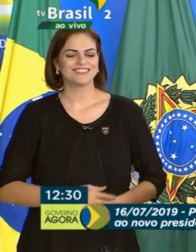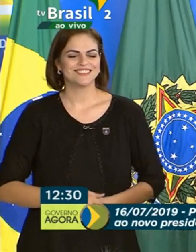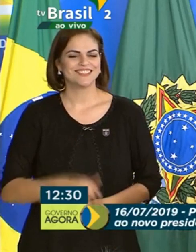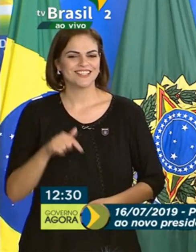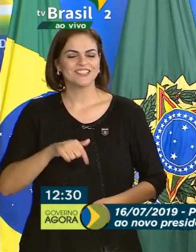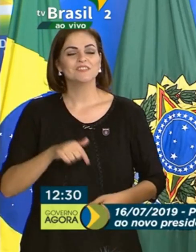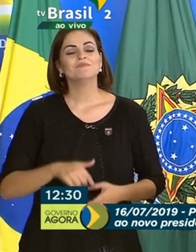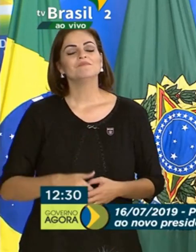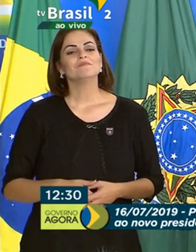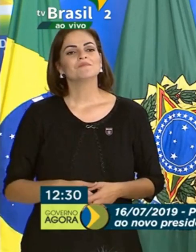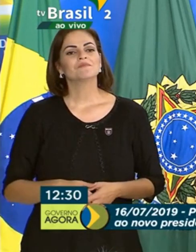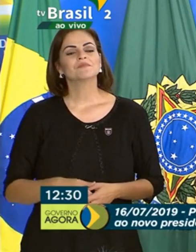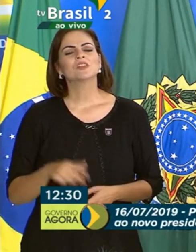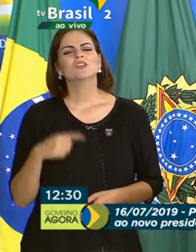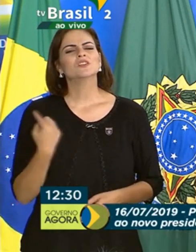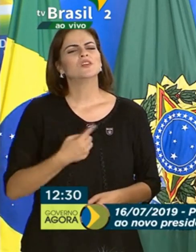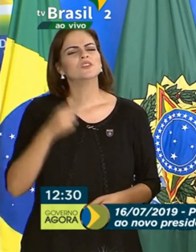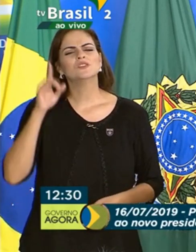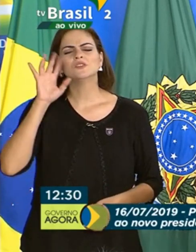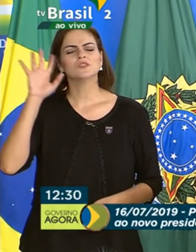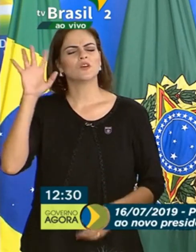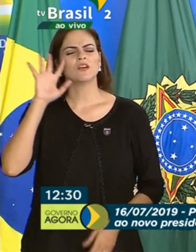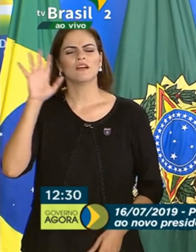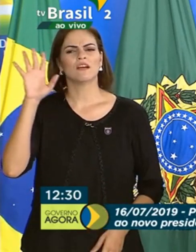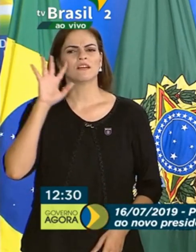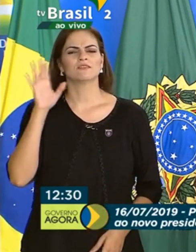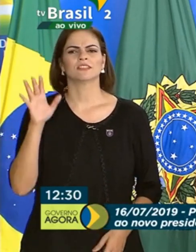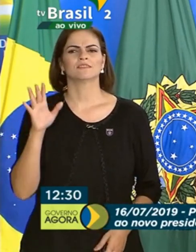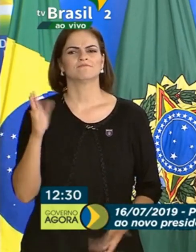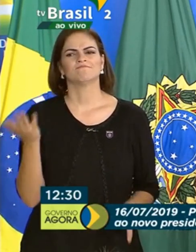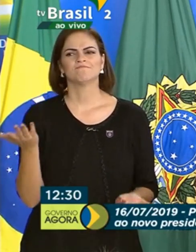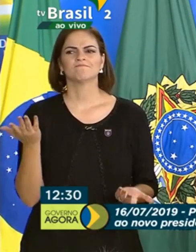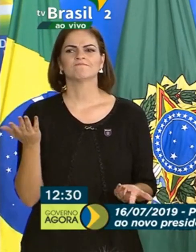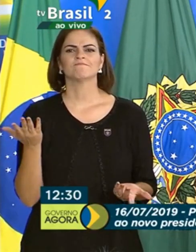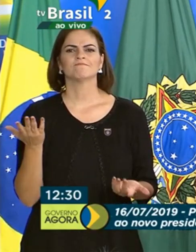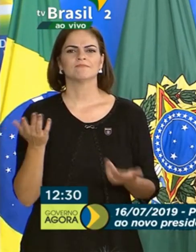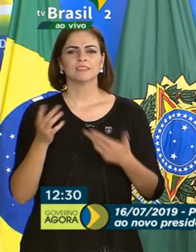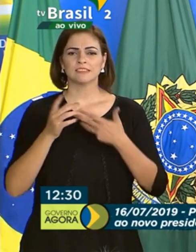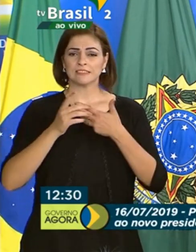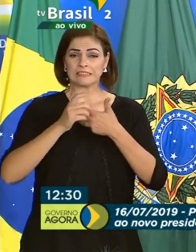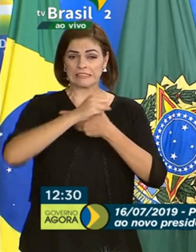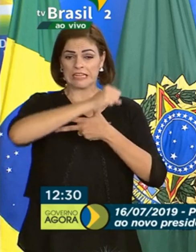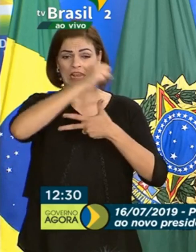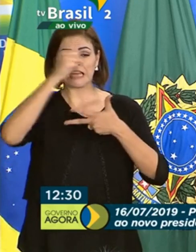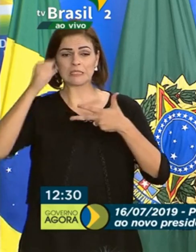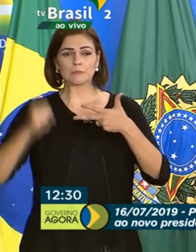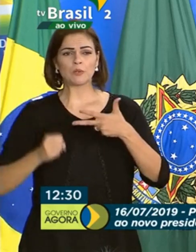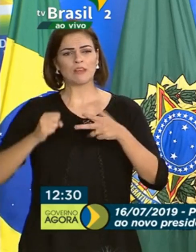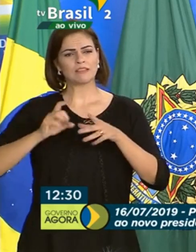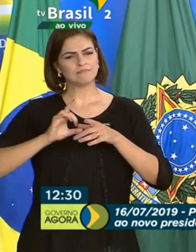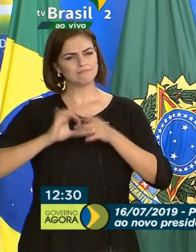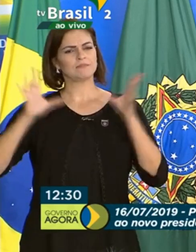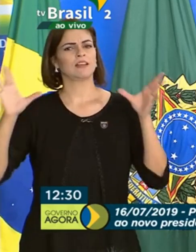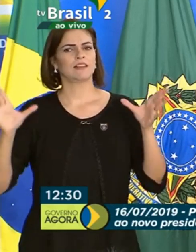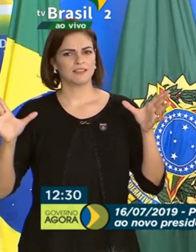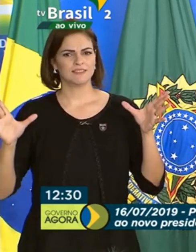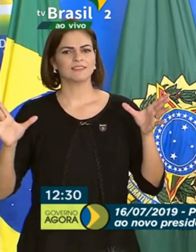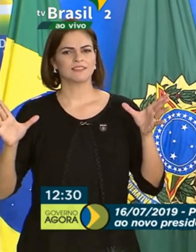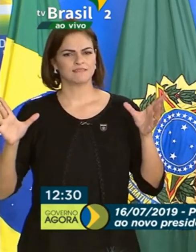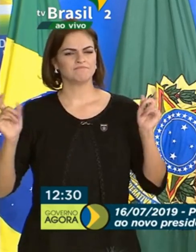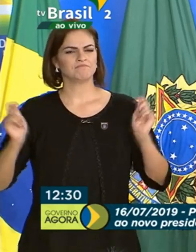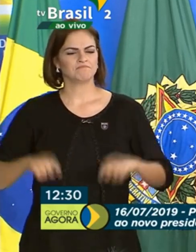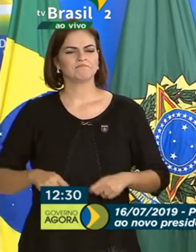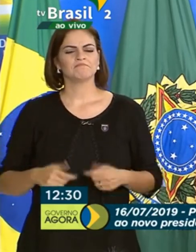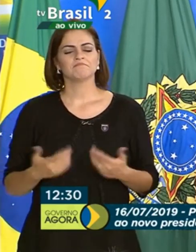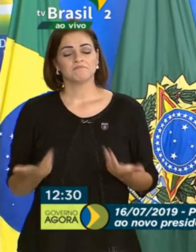nós sonhávamos que, com a independência dos três poderes e com essa independência dos três poderes,